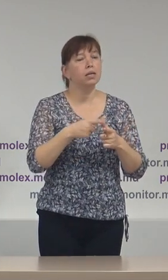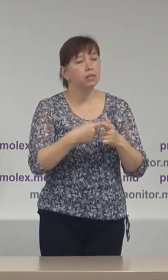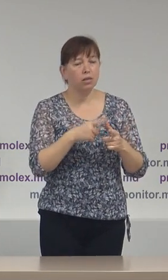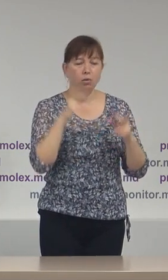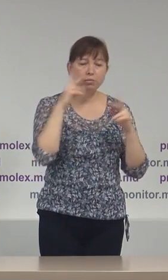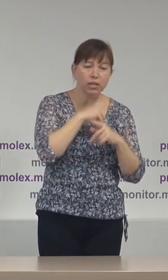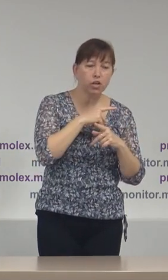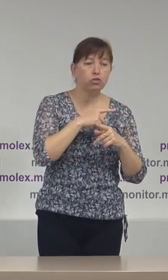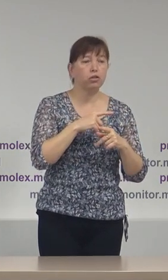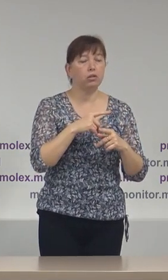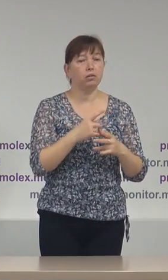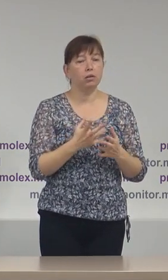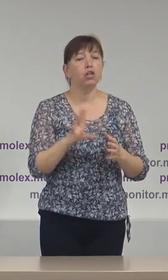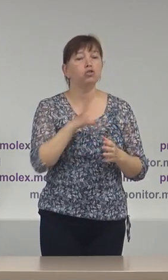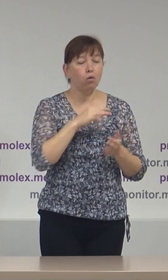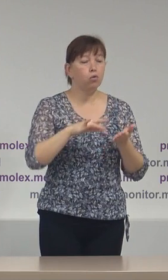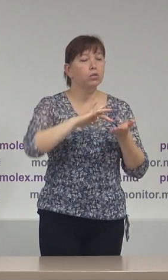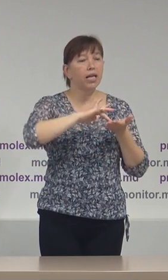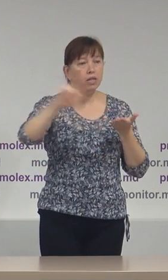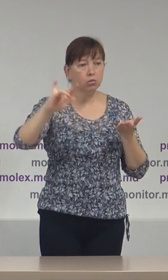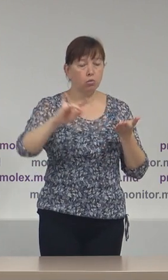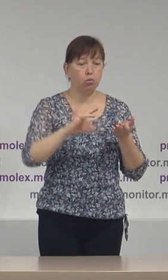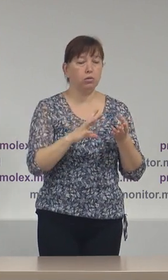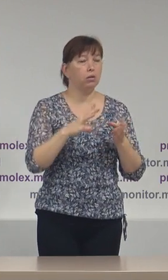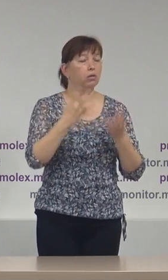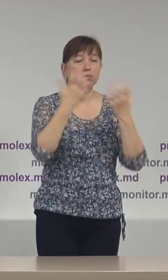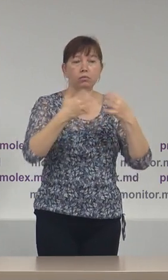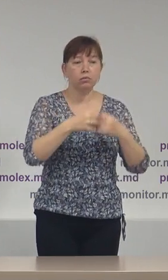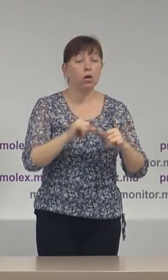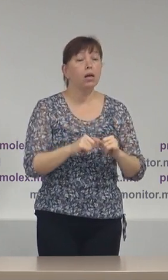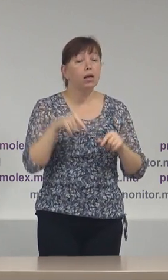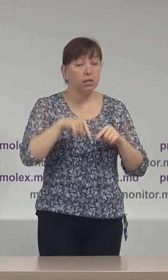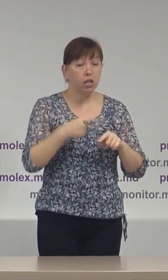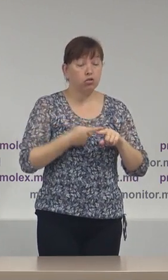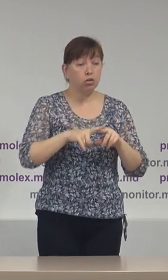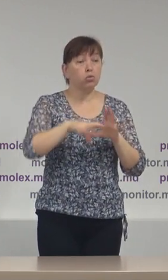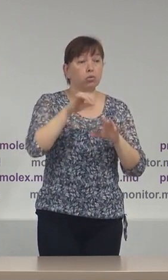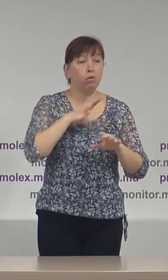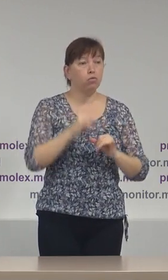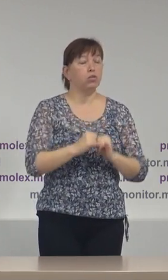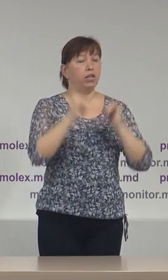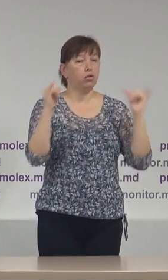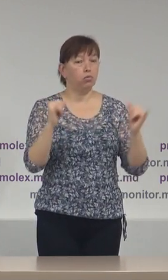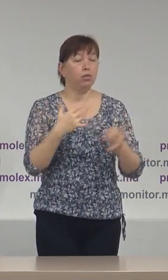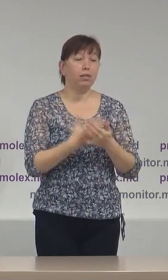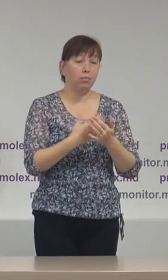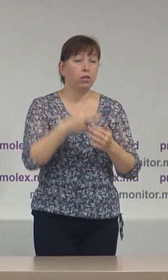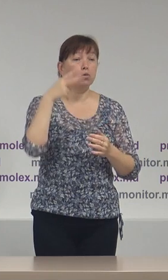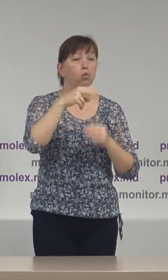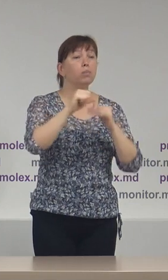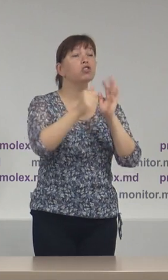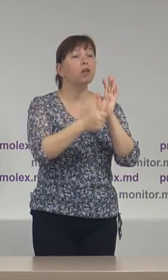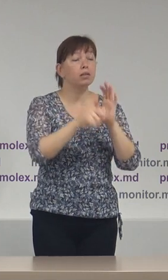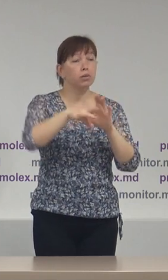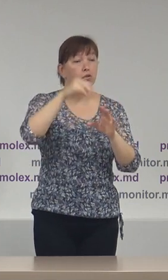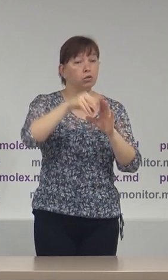invalide și au fost excluse din calcul, a crescut în acest scurtin. Dacă la scurtinul din 2016